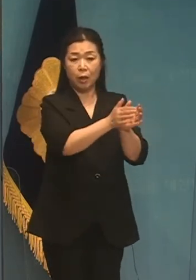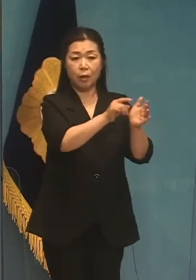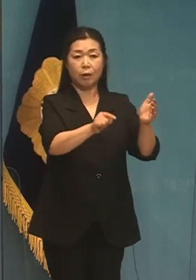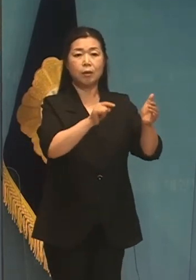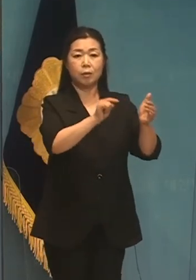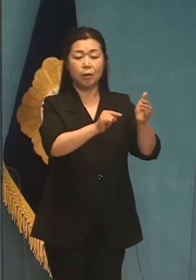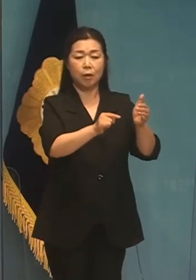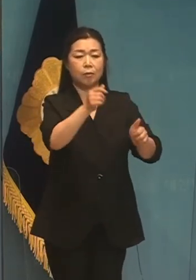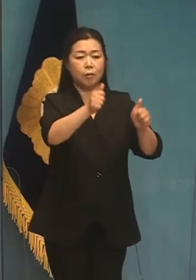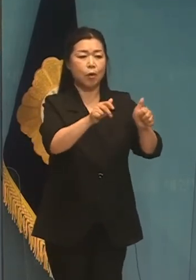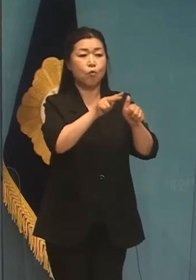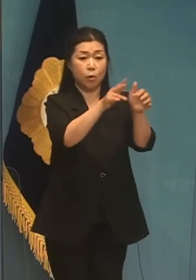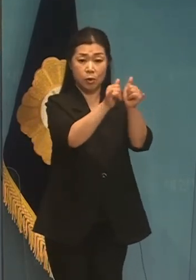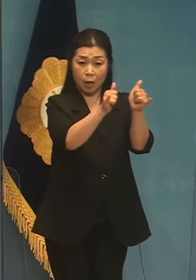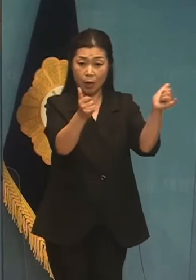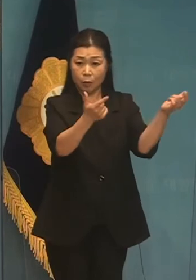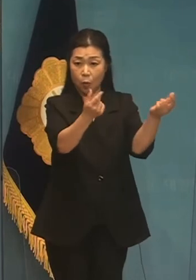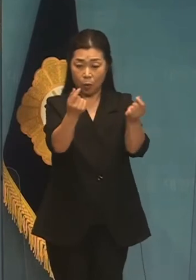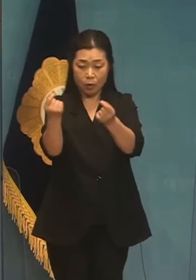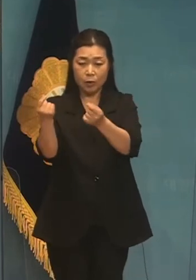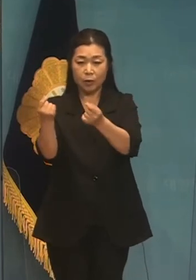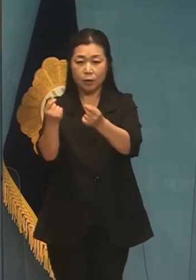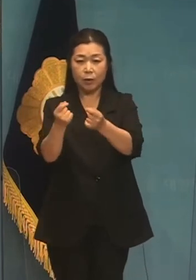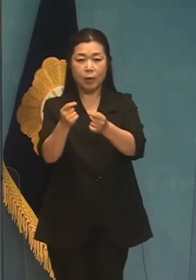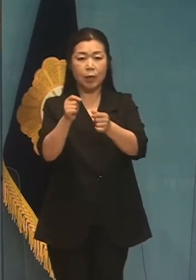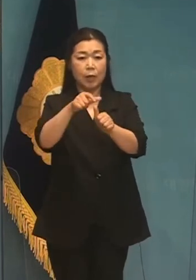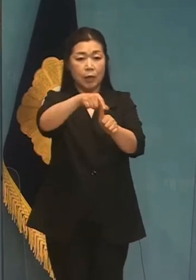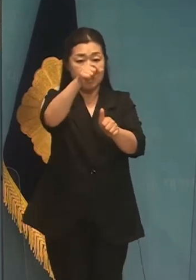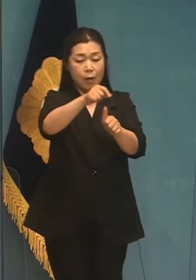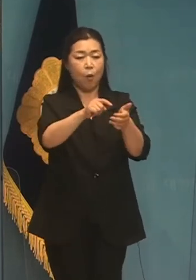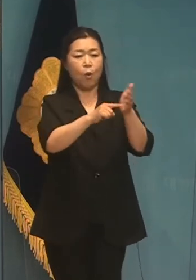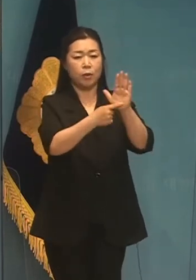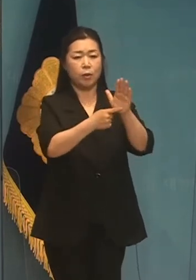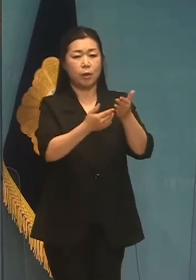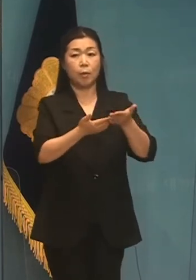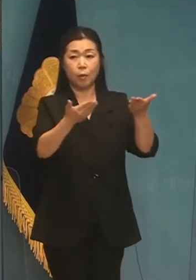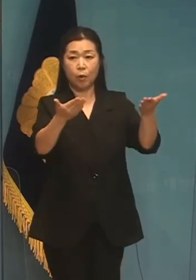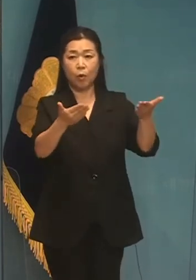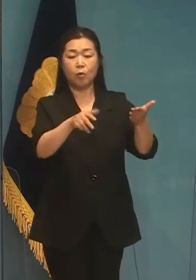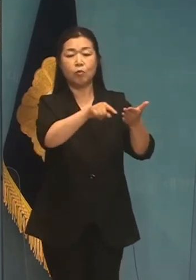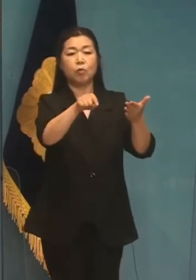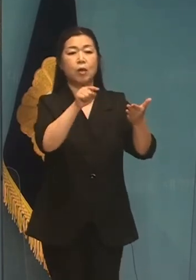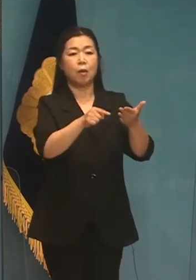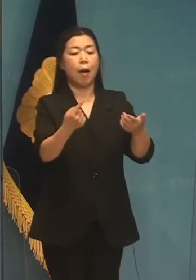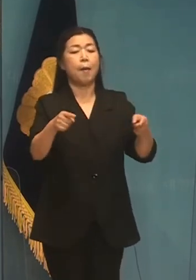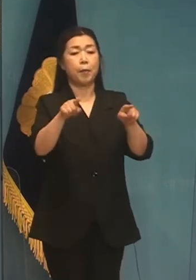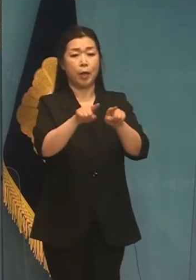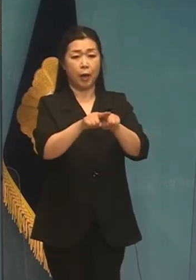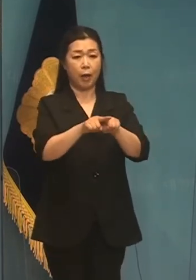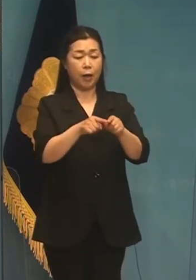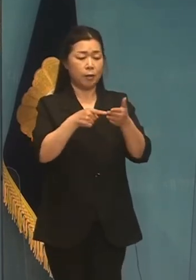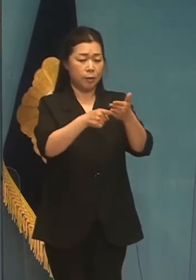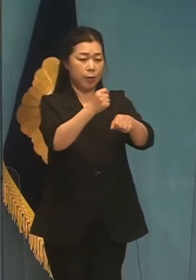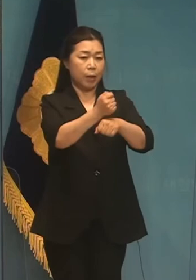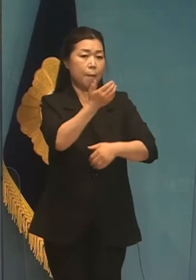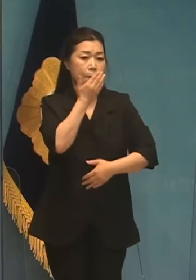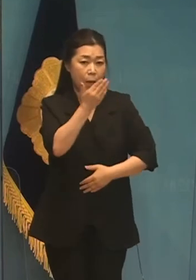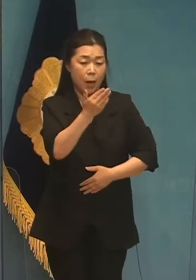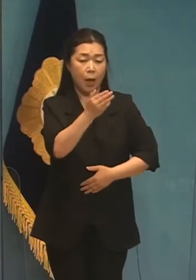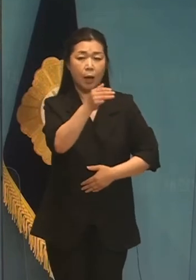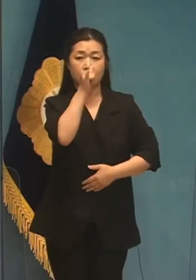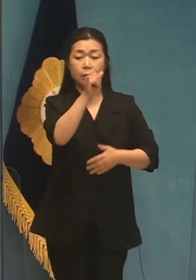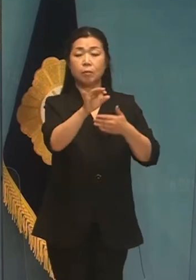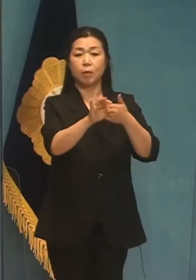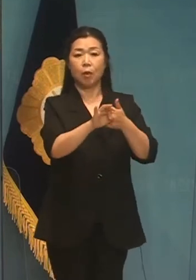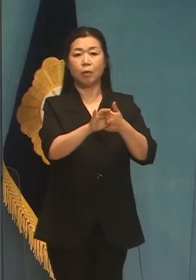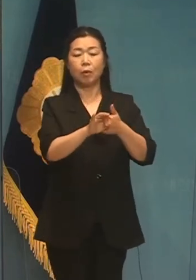경선 후보들께서 인사관측을 밝히고 이 중에 함께 추진할 수 있는 사항들에